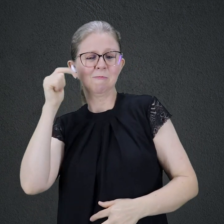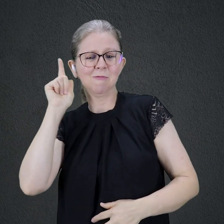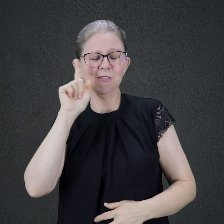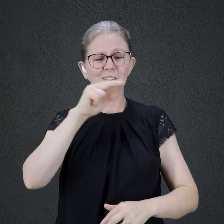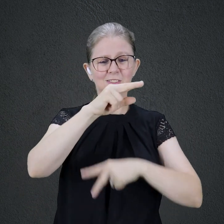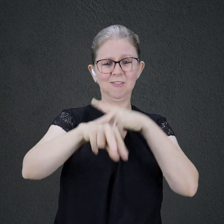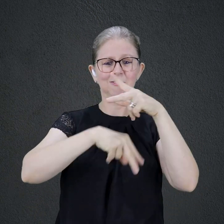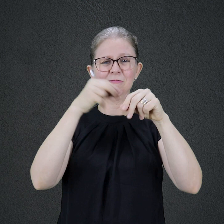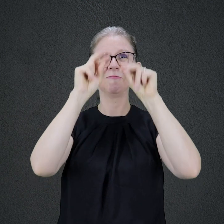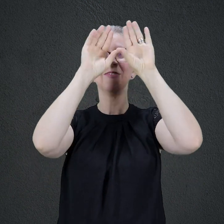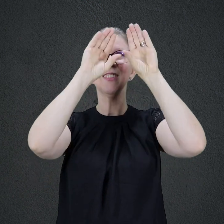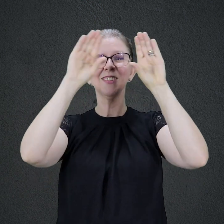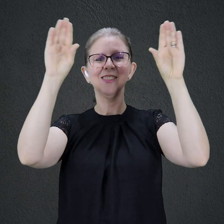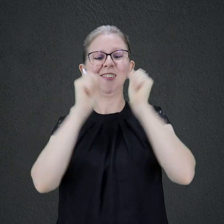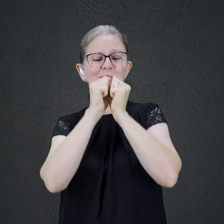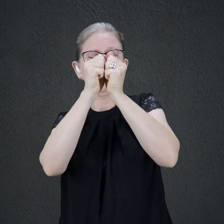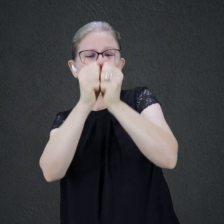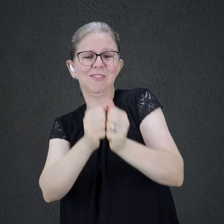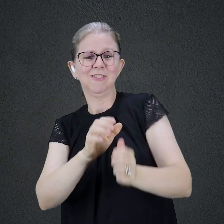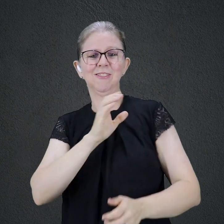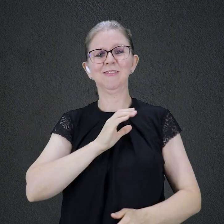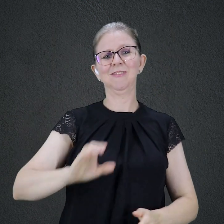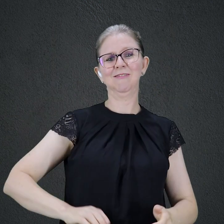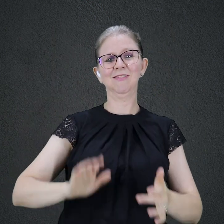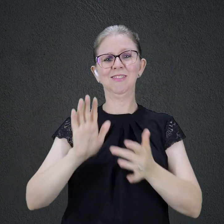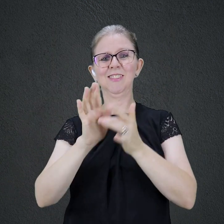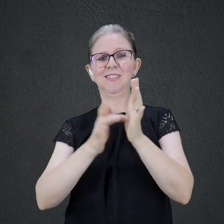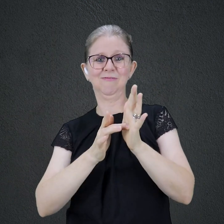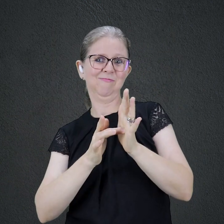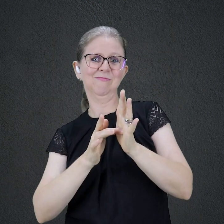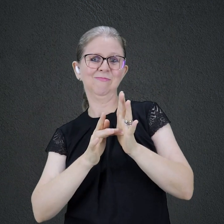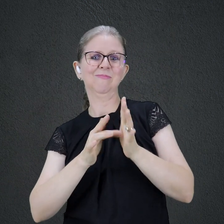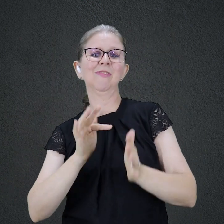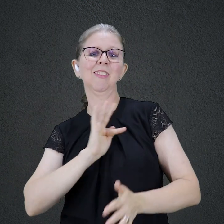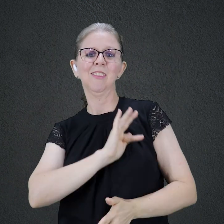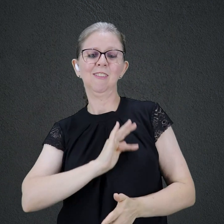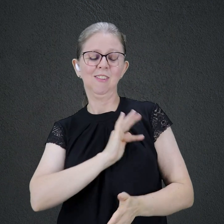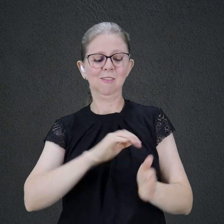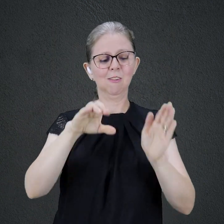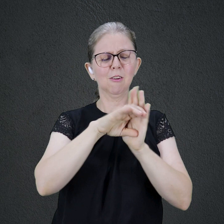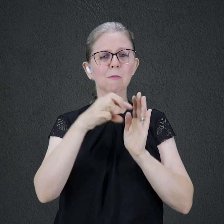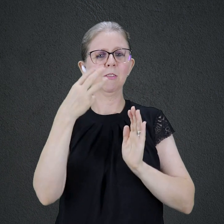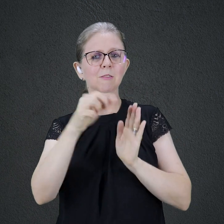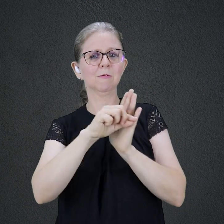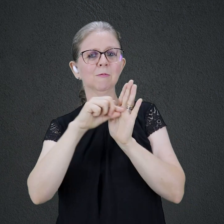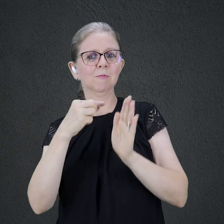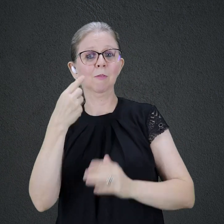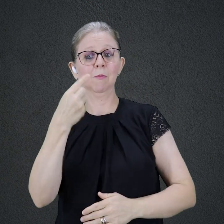Cristo Jesus. Filipenses capítulo 3 versículo 14. Imagine que estamos numa